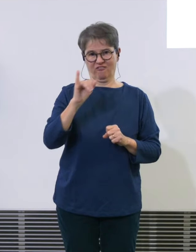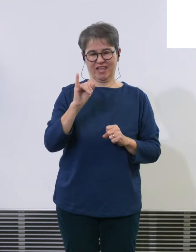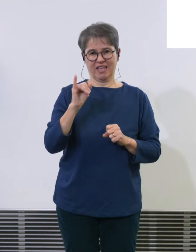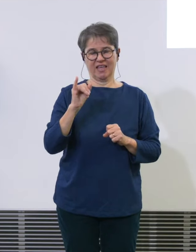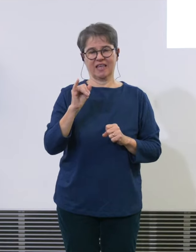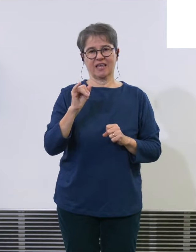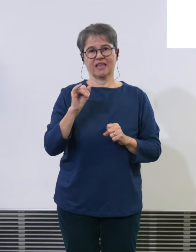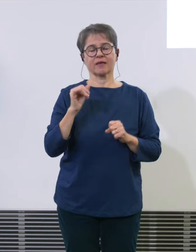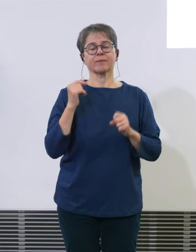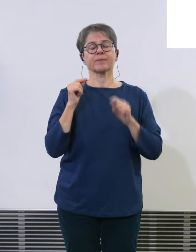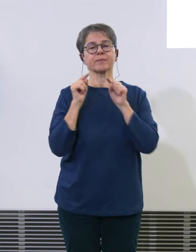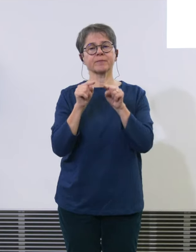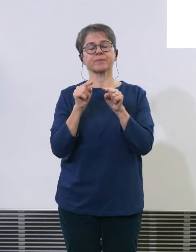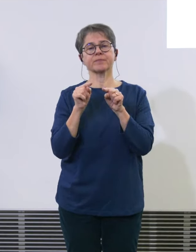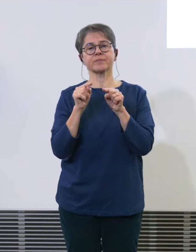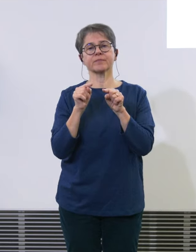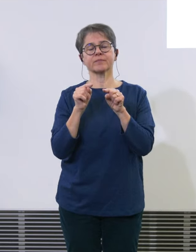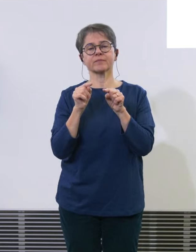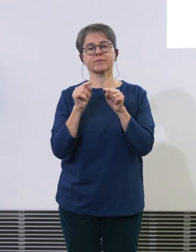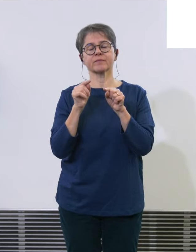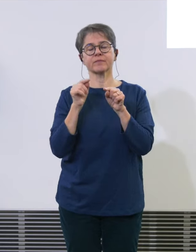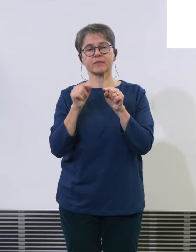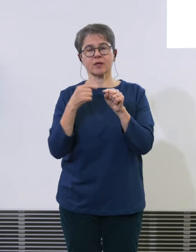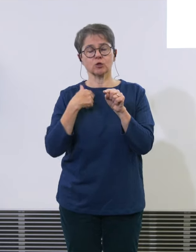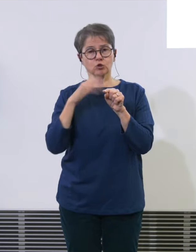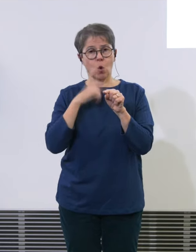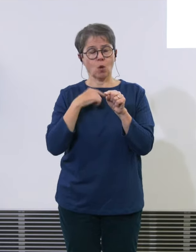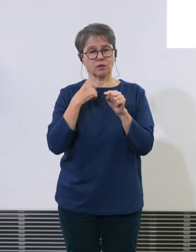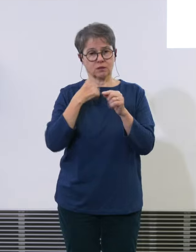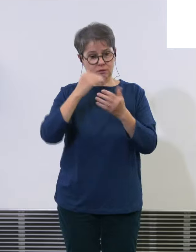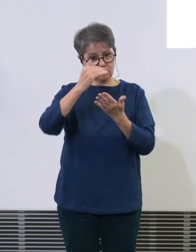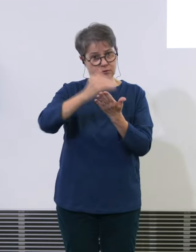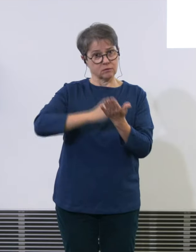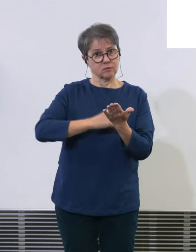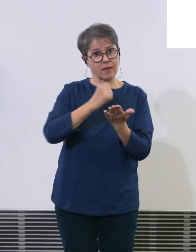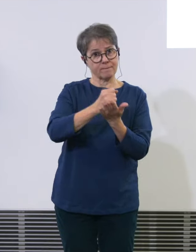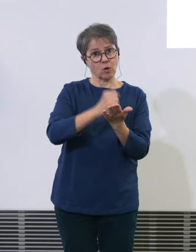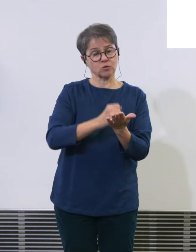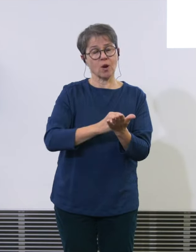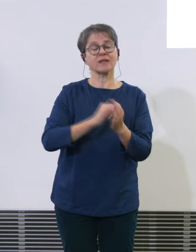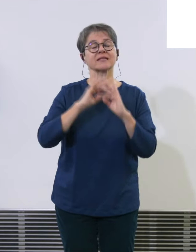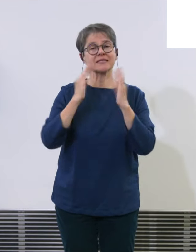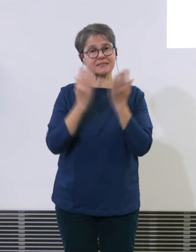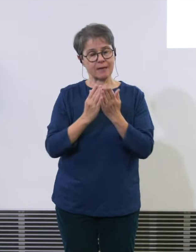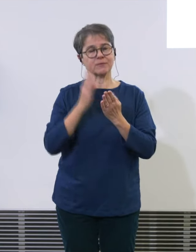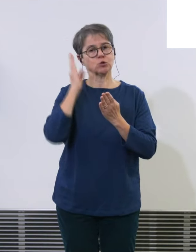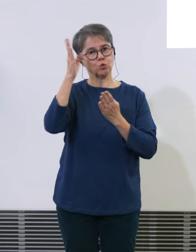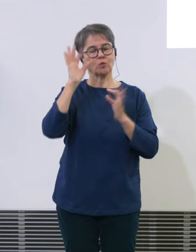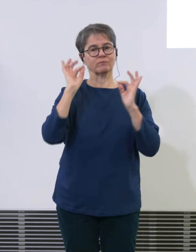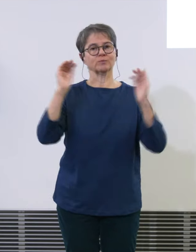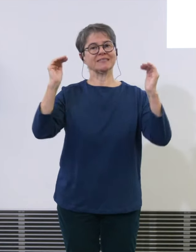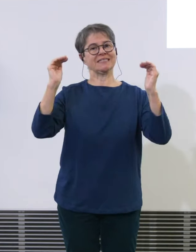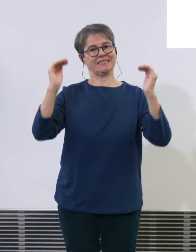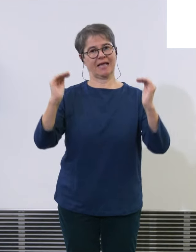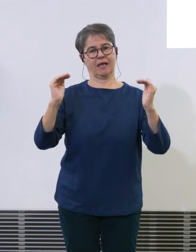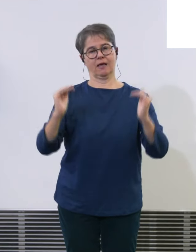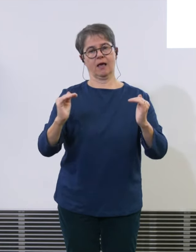Postolat hatten zum ZFI und mit ARGWIS insgesamt wird der ZFI sinken wir gehen sogar davon dass im 2030